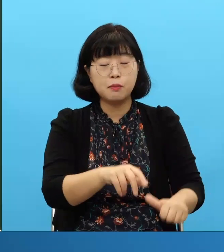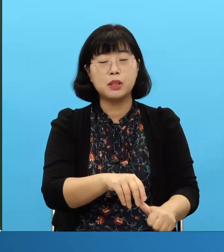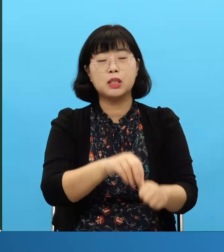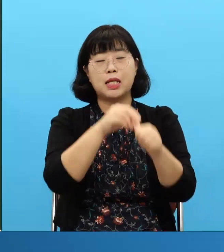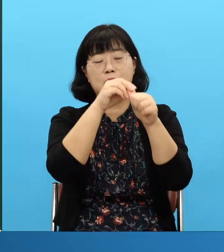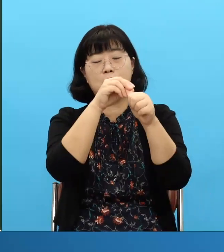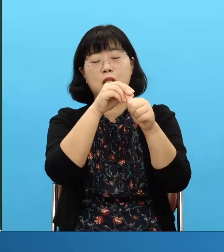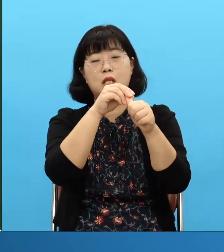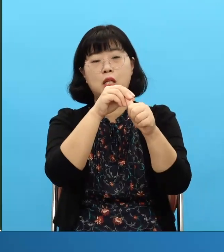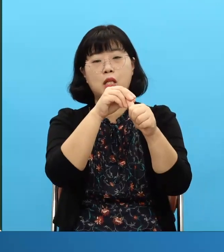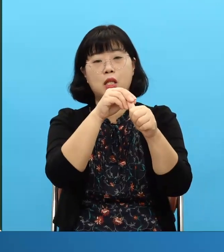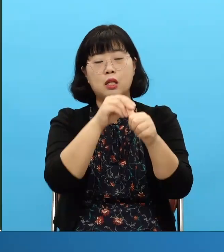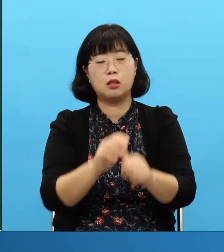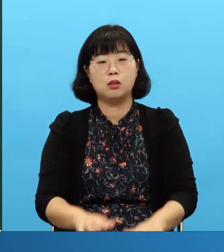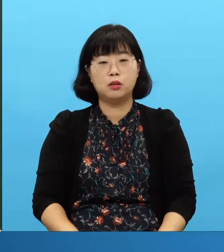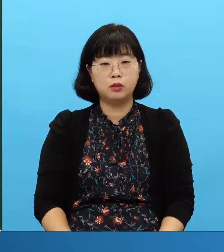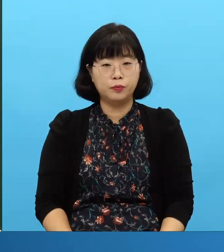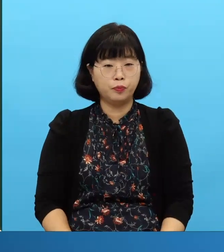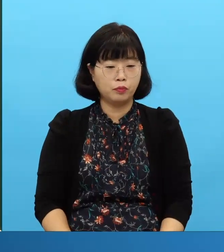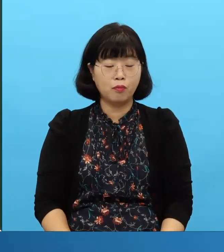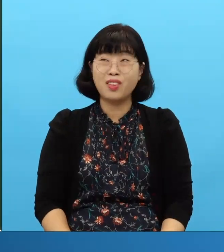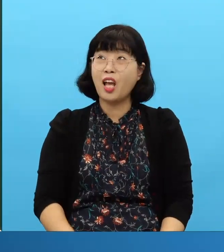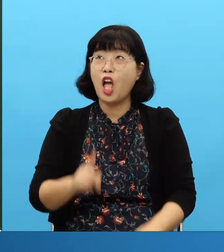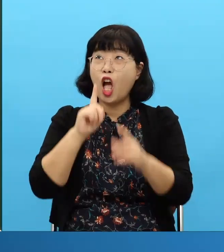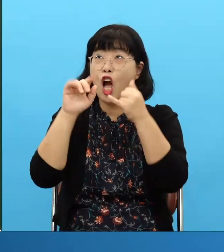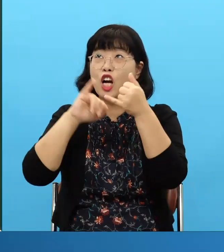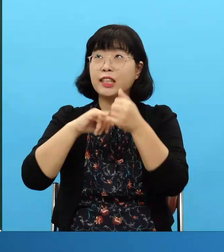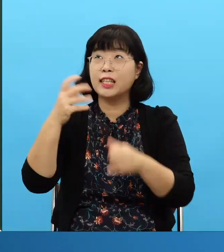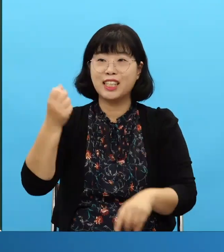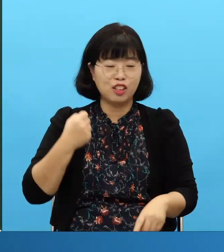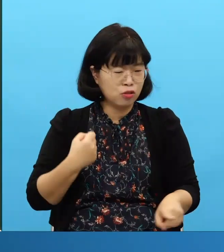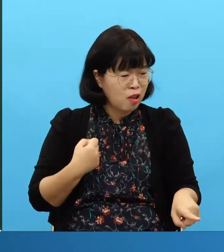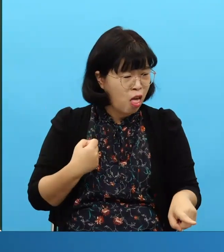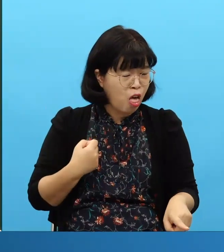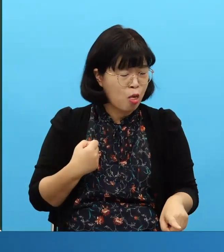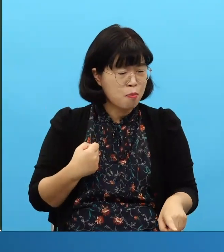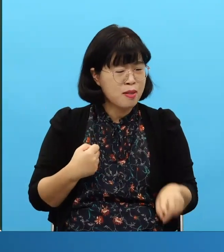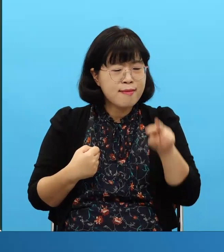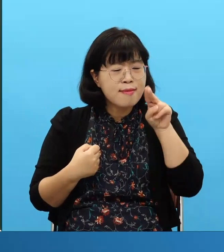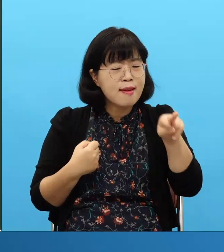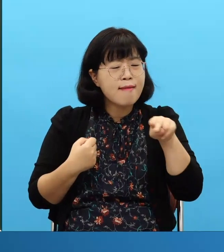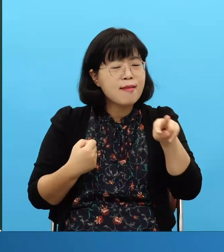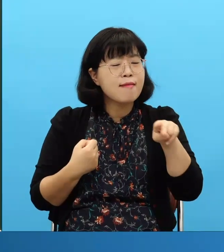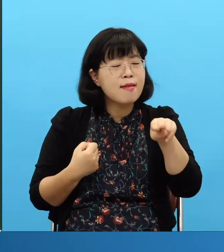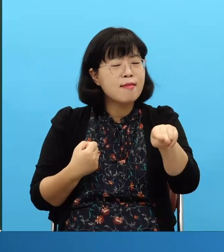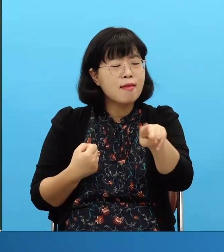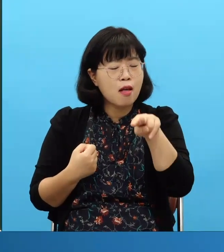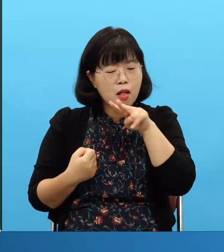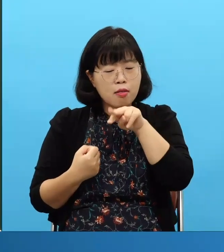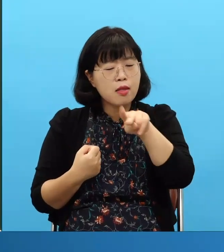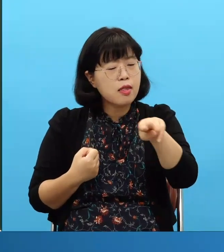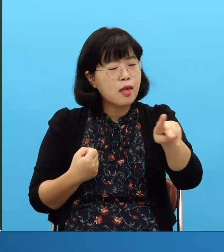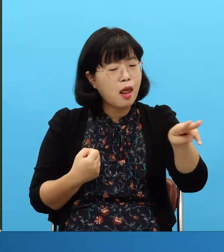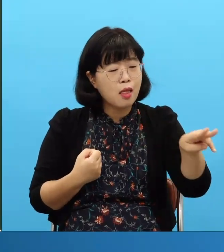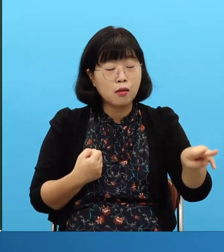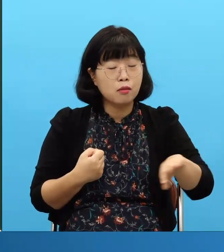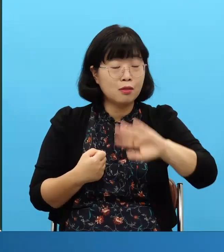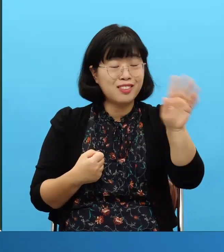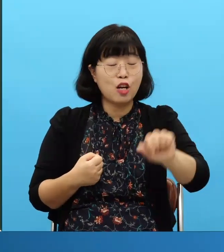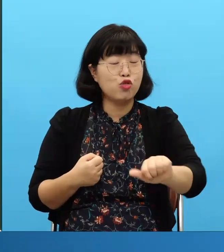pactos que matan a otros son pactos Pero no es ese pacto